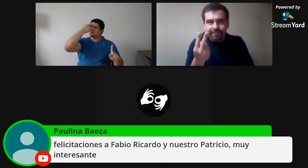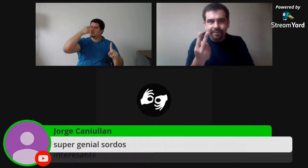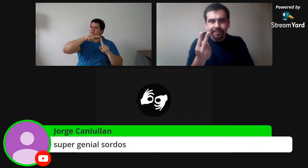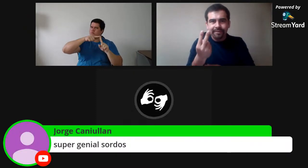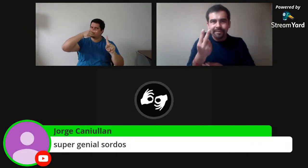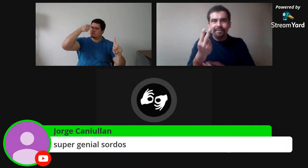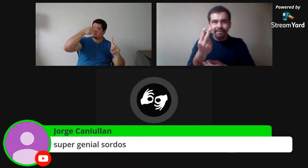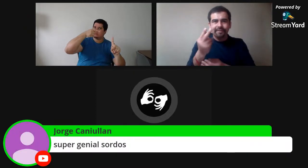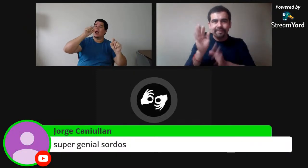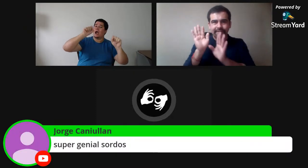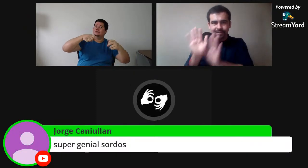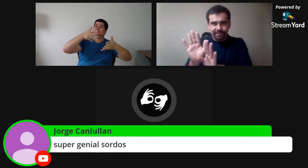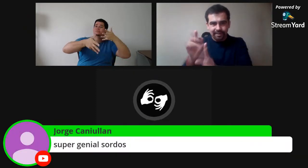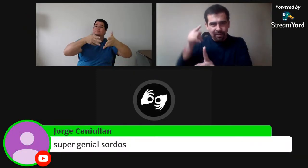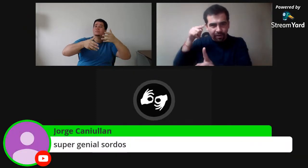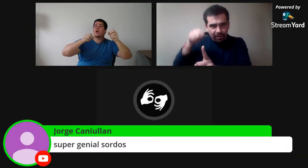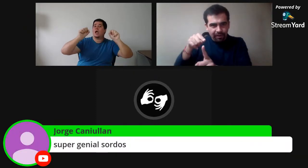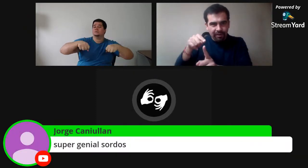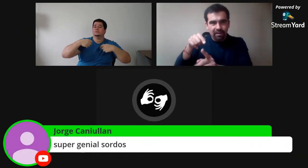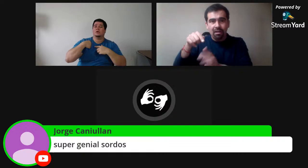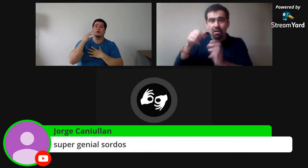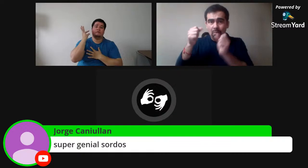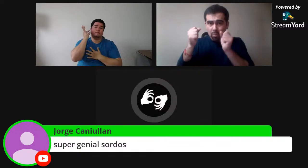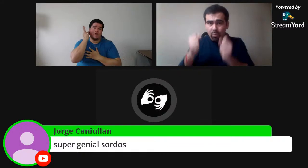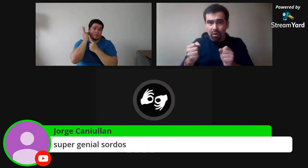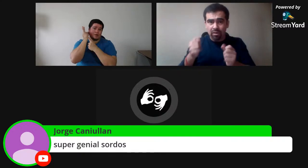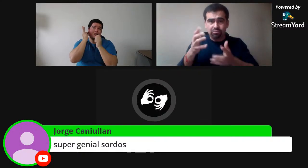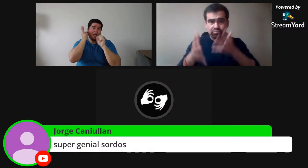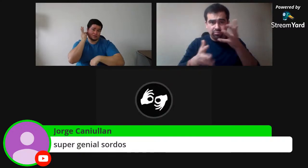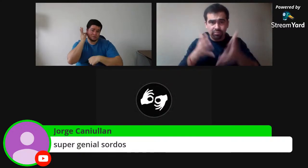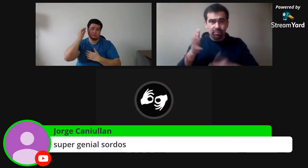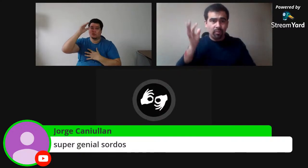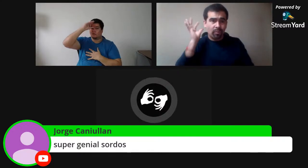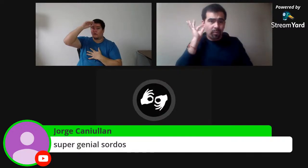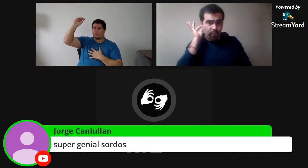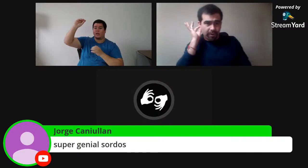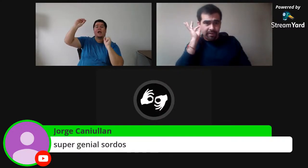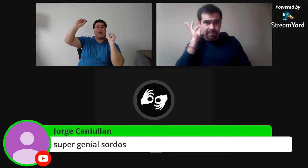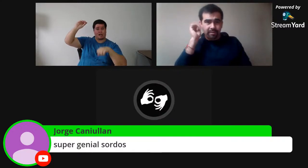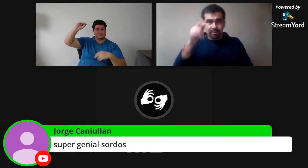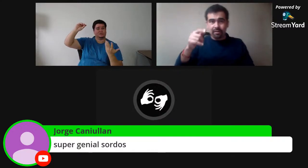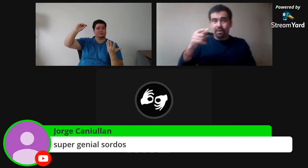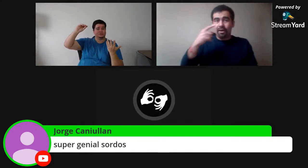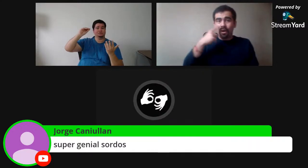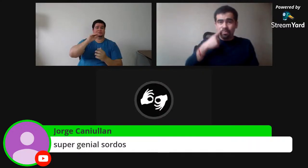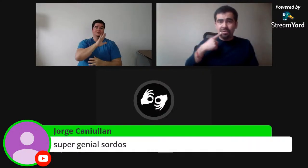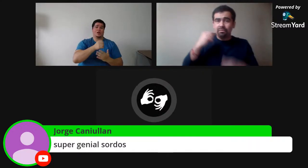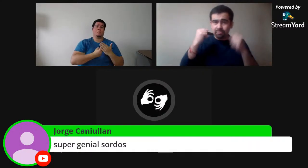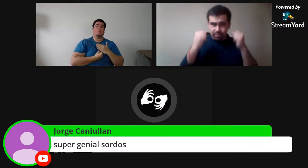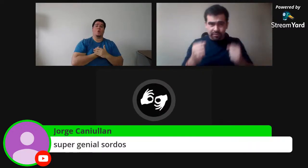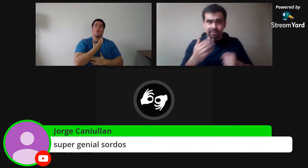Ya, entonces recordar que el vernáculo visual es representar todo lo que uno ve a partir de lo visual.